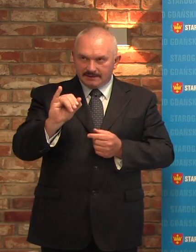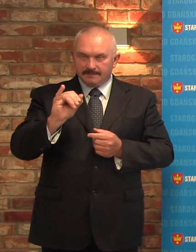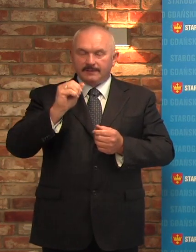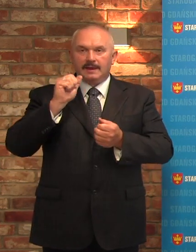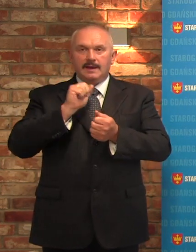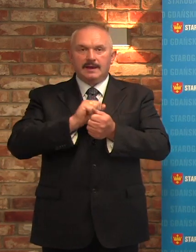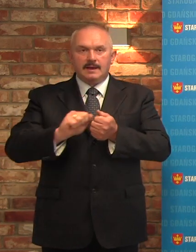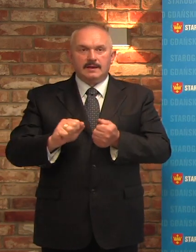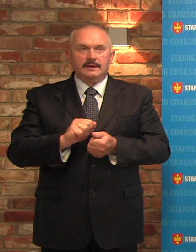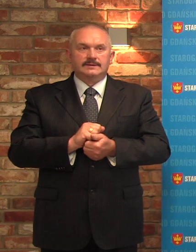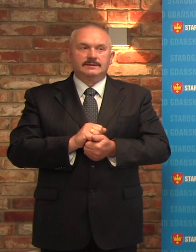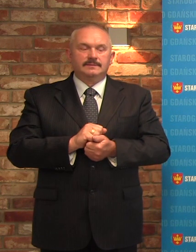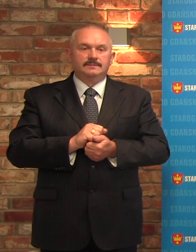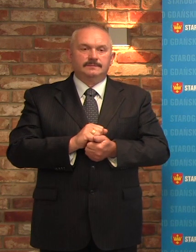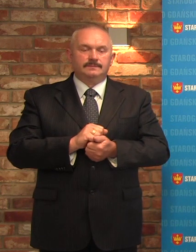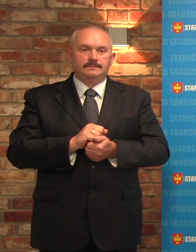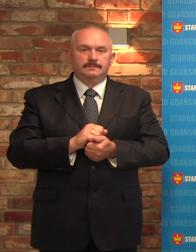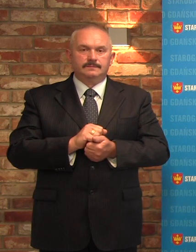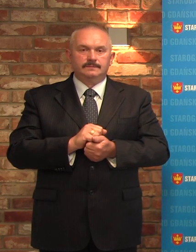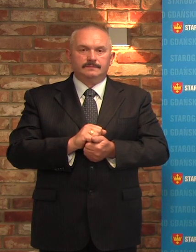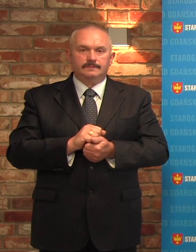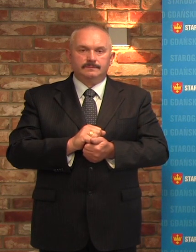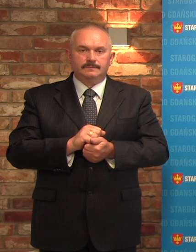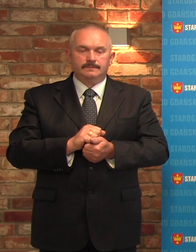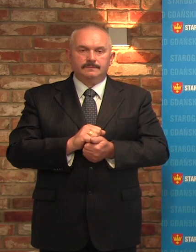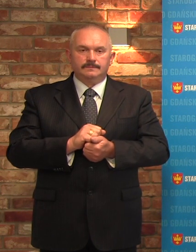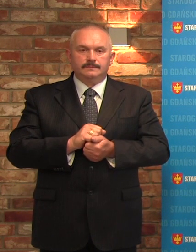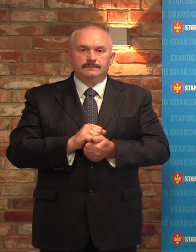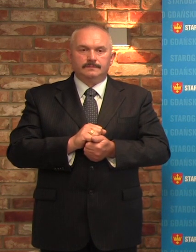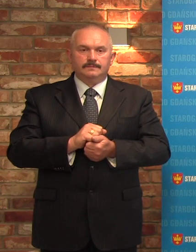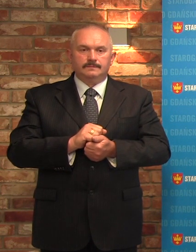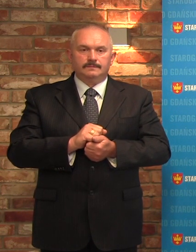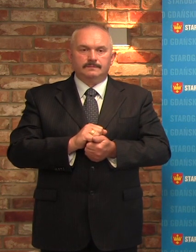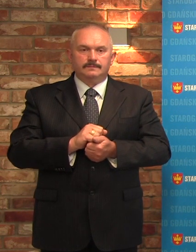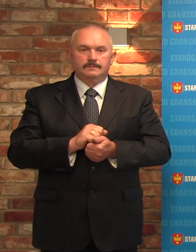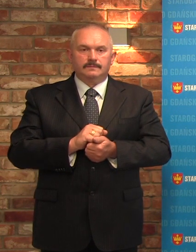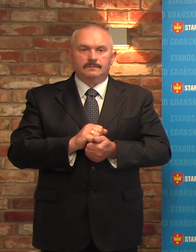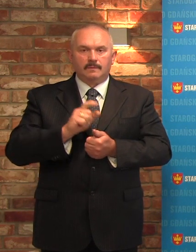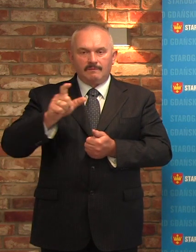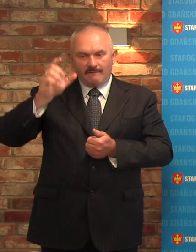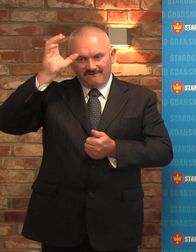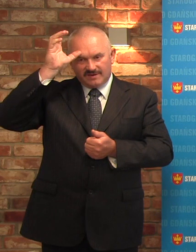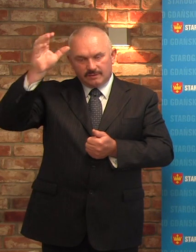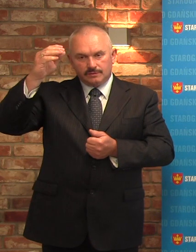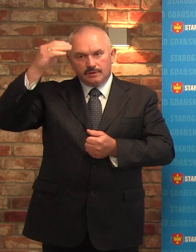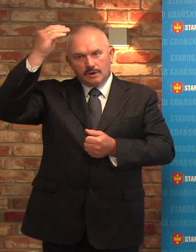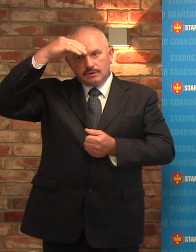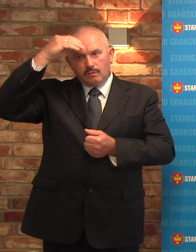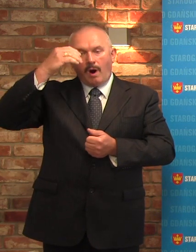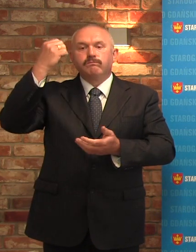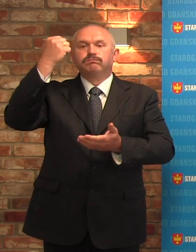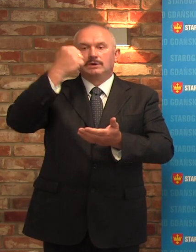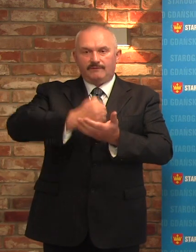z wykształcenia prawnikiem,